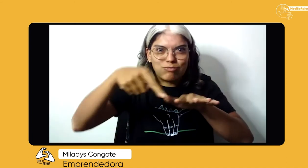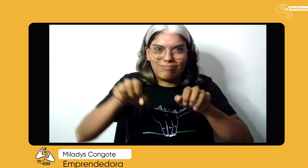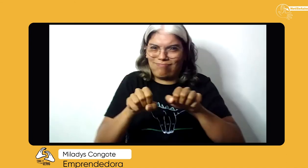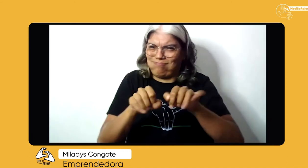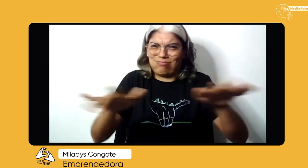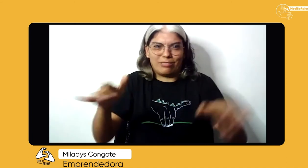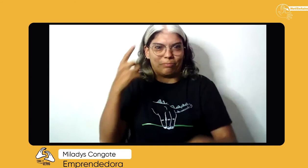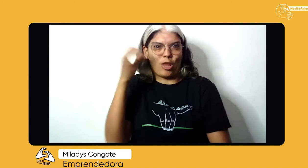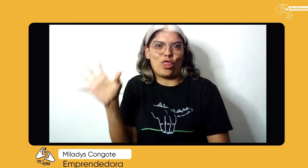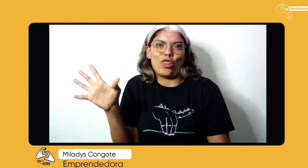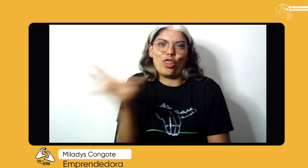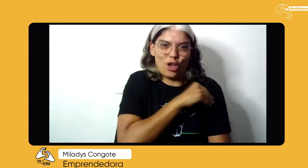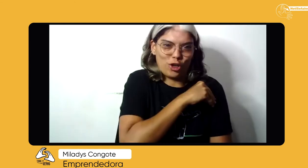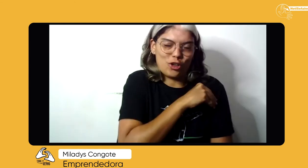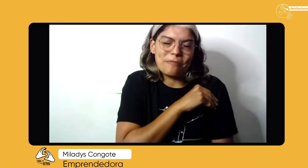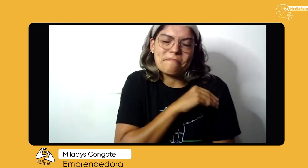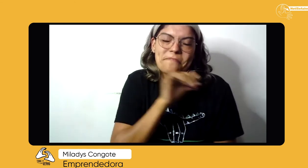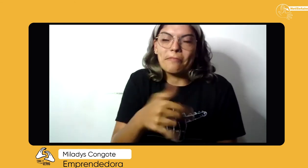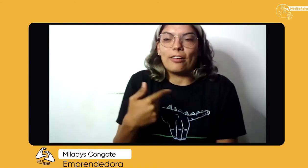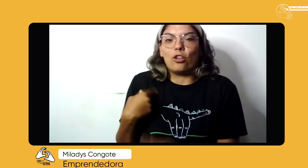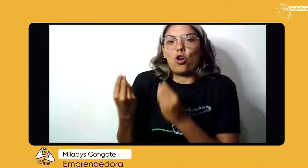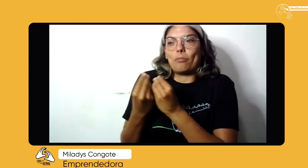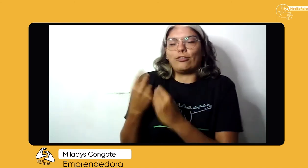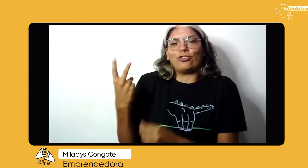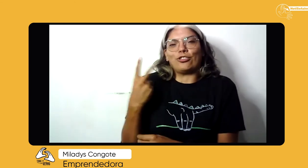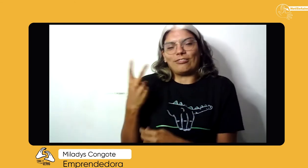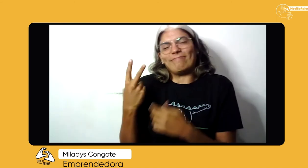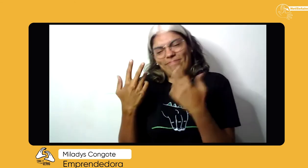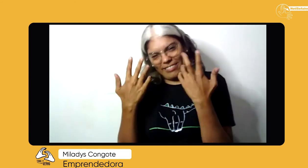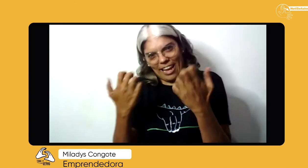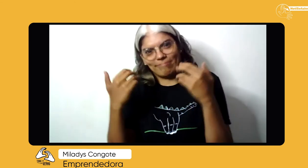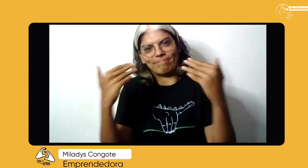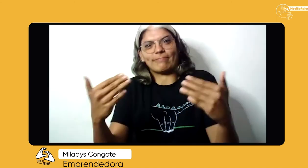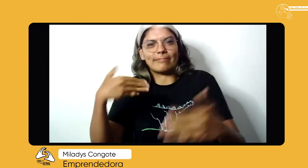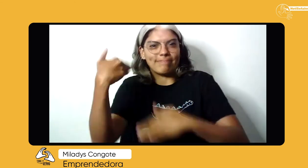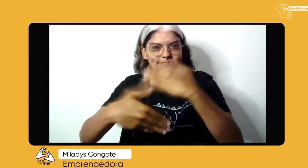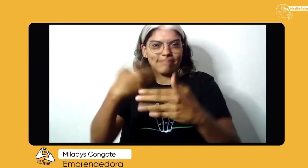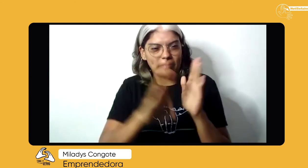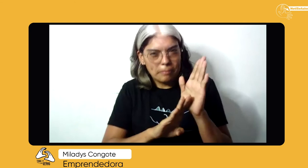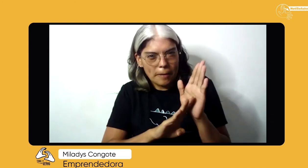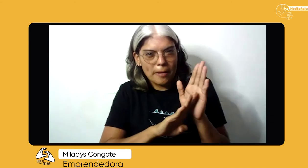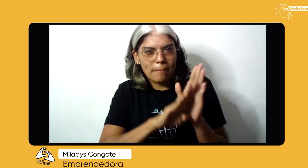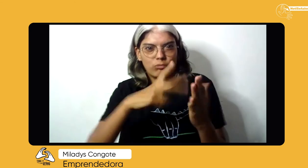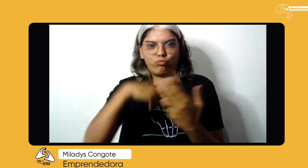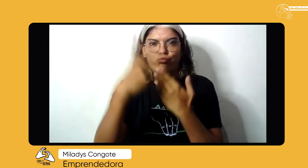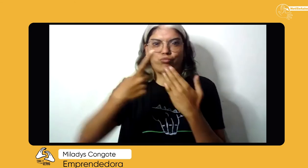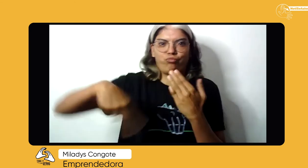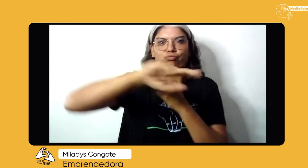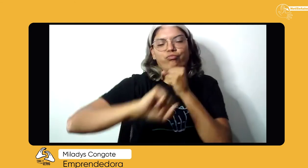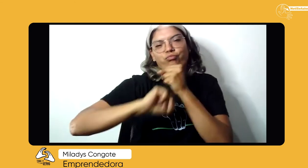pusimos. Lengua de señas para todos. Nosotras queremos seguir creciendo en este proyecto, que ustedes nos puedan